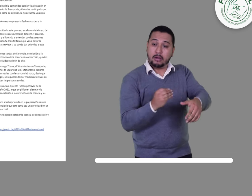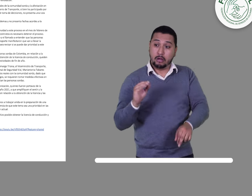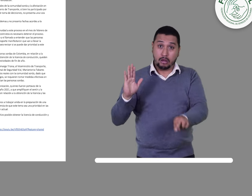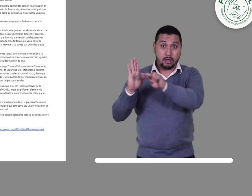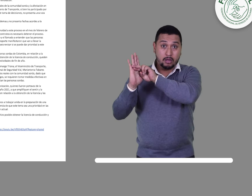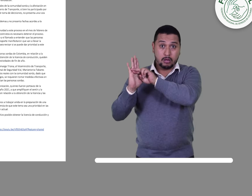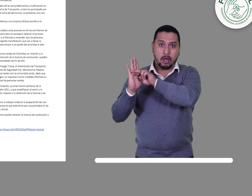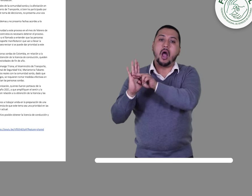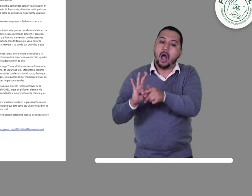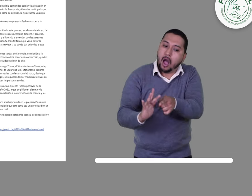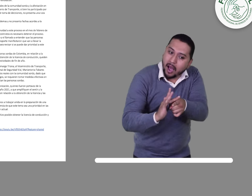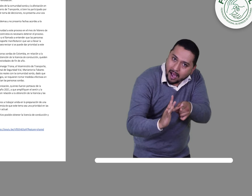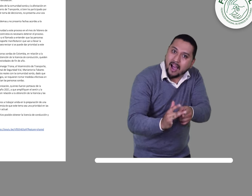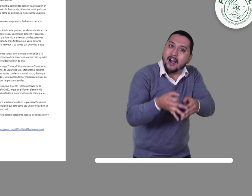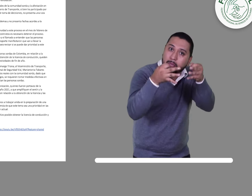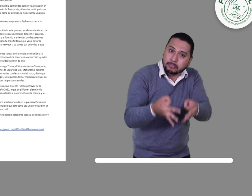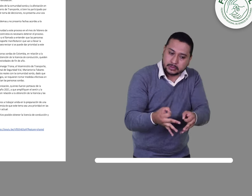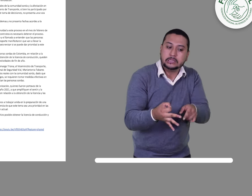realidad.